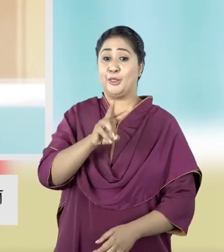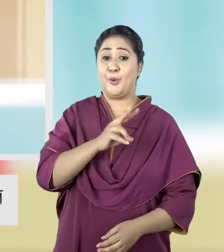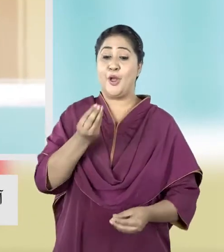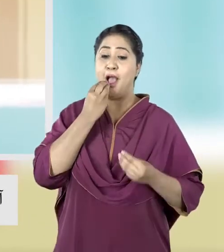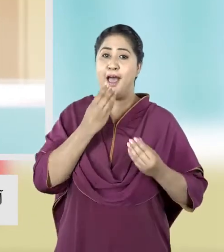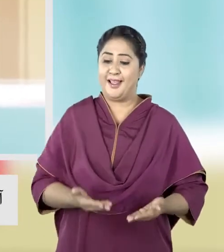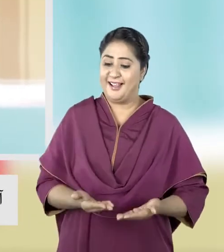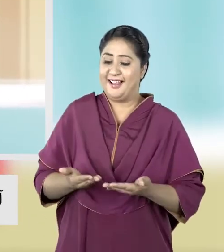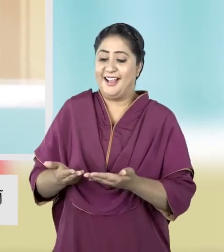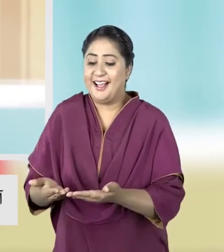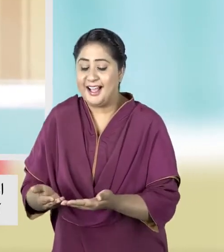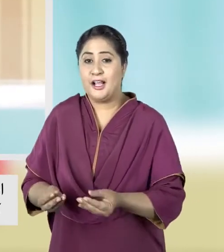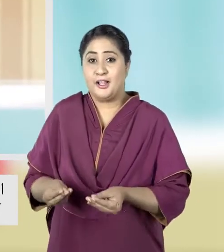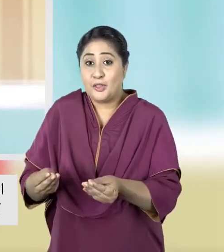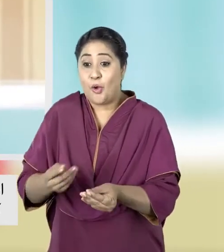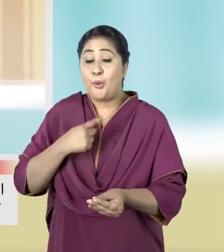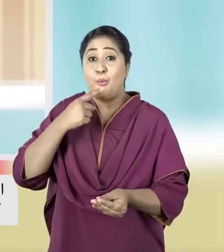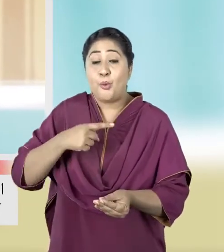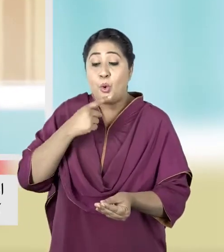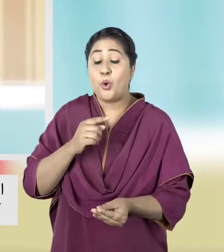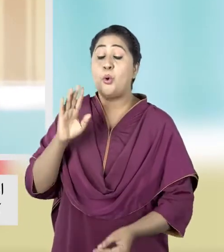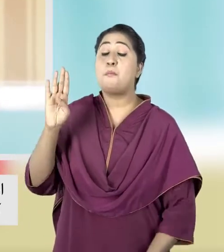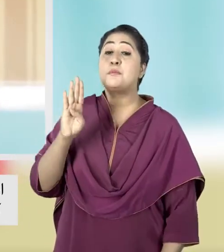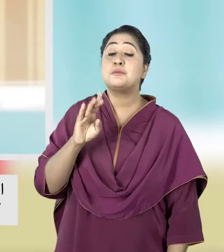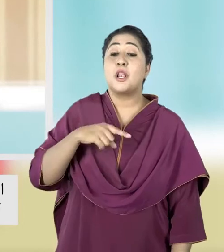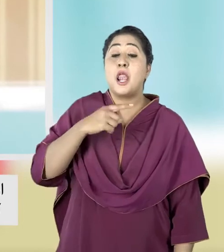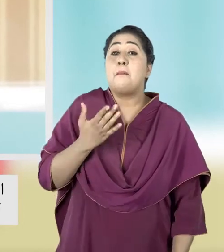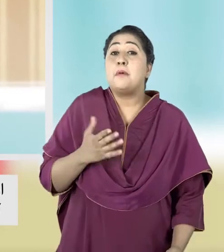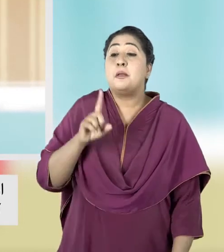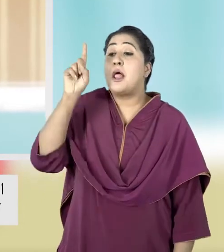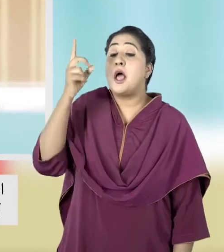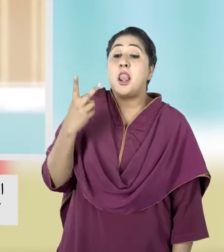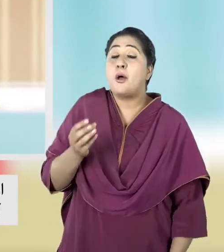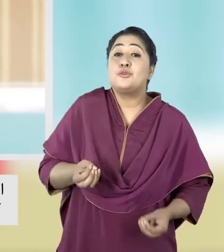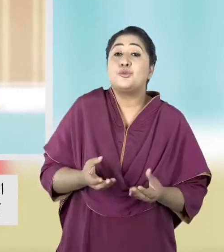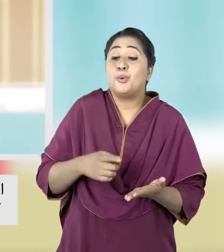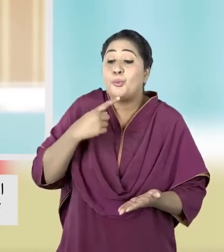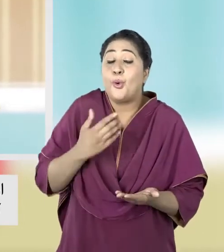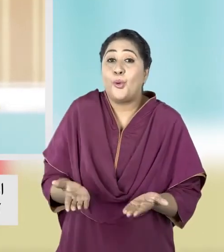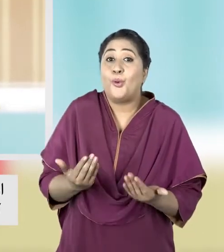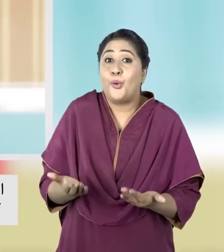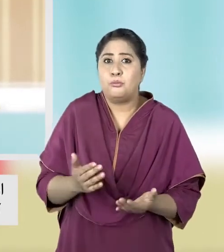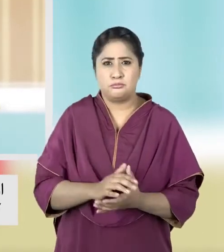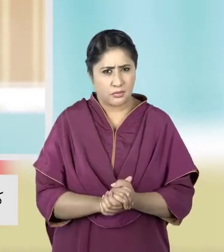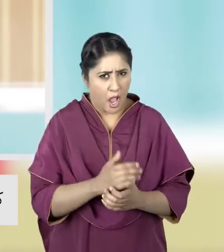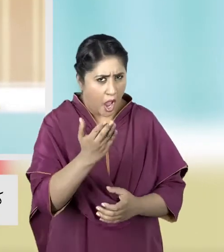खाना देती हैं और खाना शुरू करने से पहले बिस्मिल्ला पढ़ने को कहती हैं क्या आप